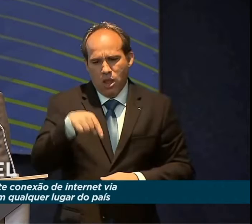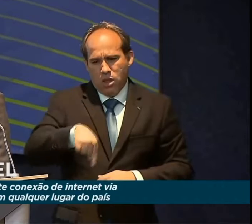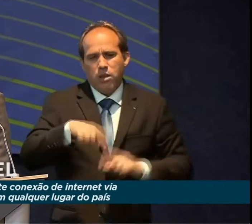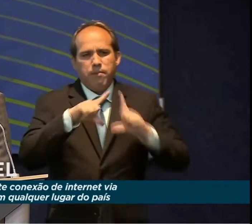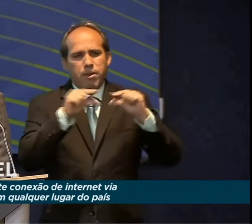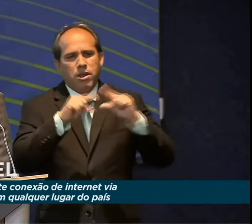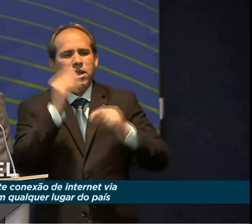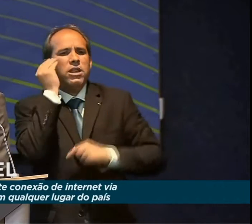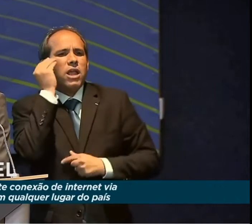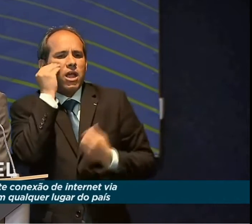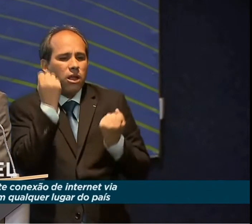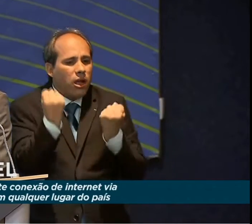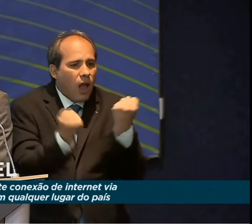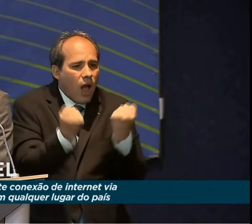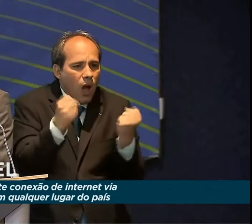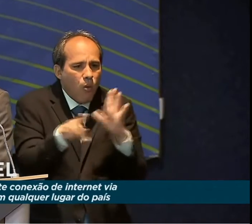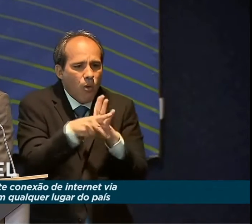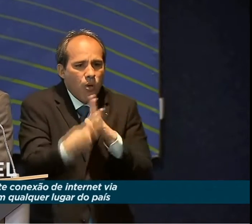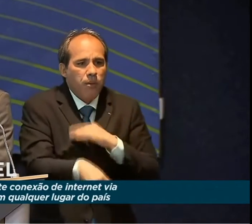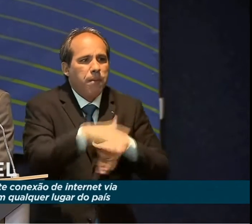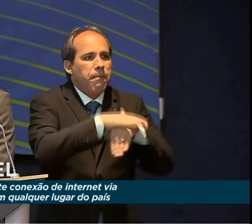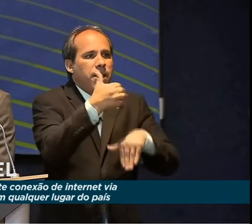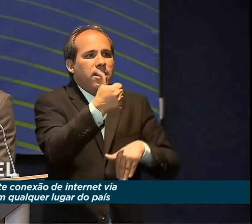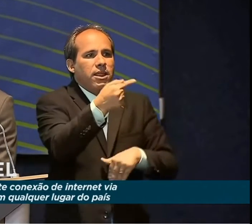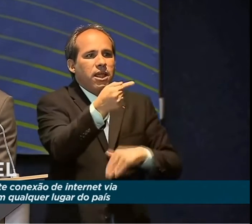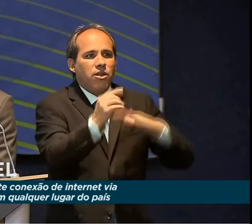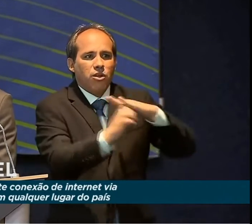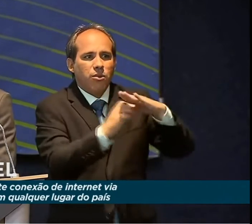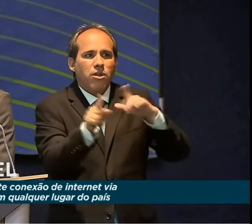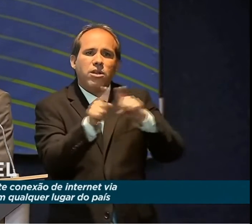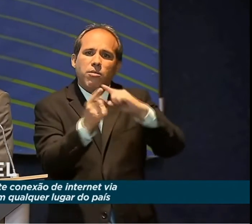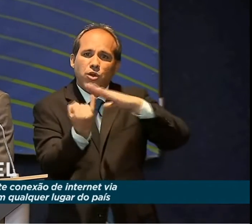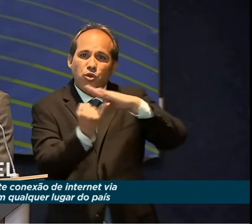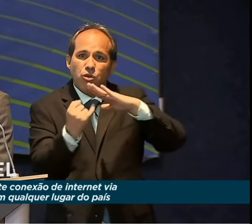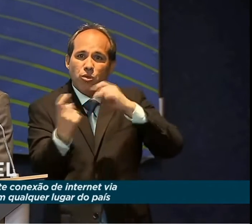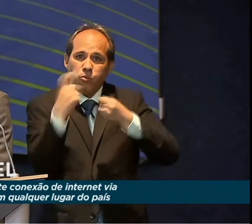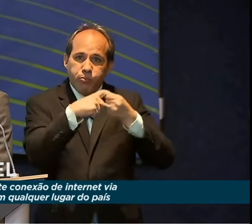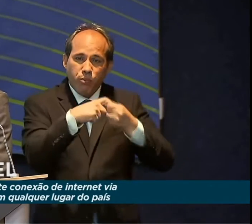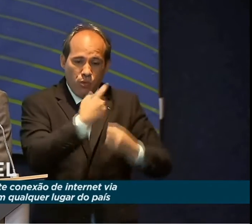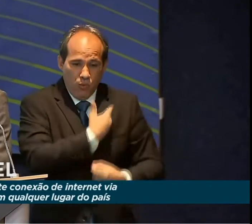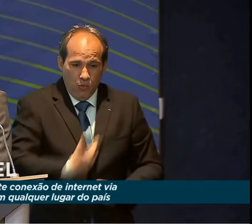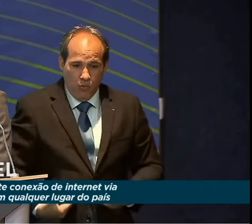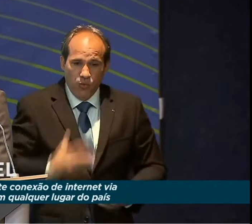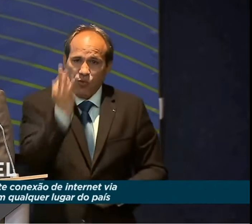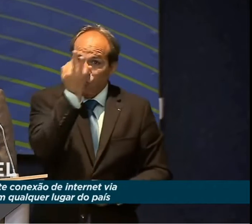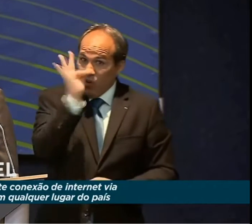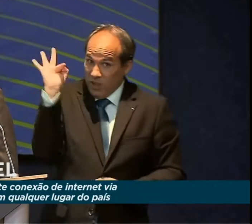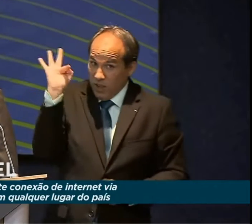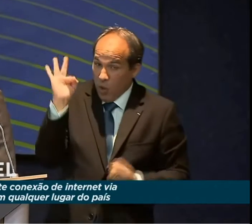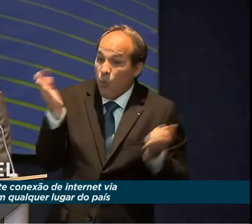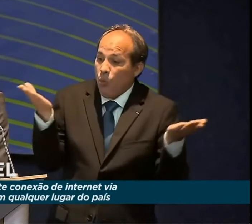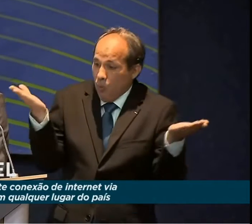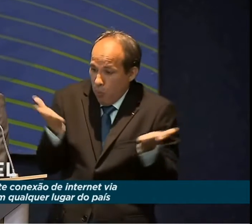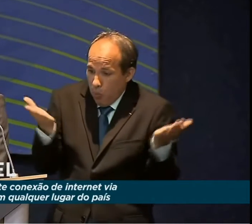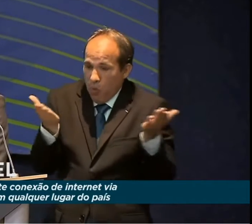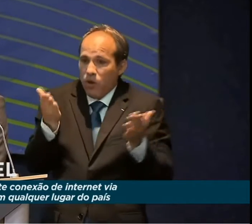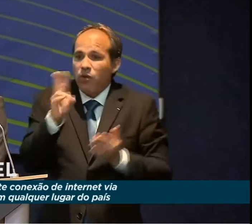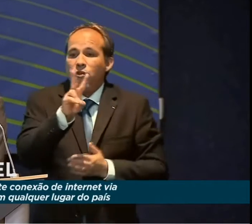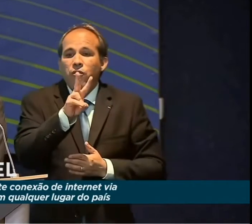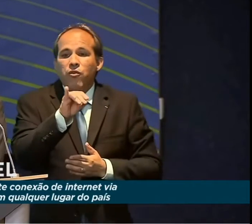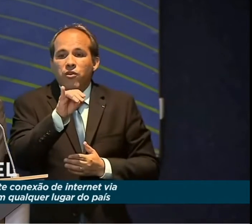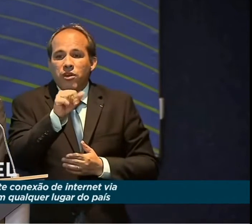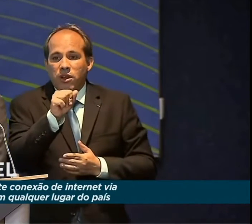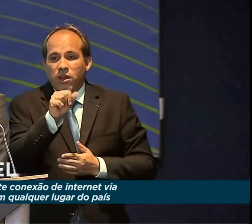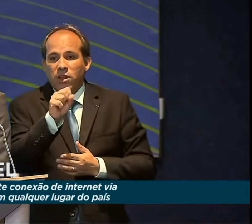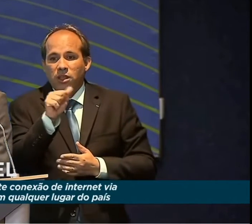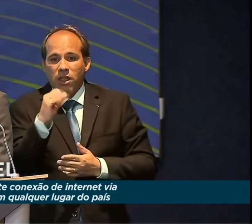mais de 17 empresas ou instituições do governo federal e agora a ViaSat, que é a nossa